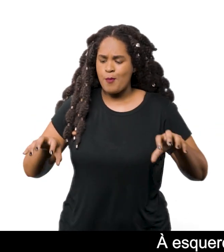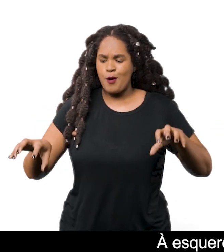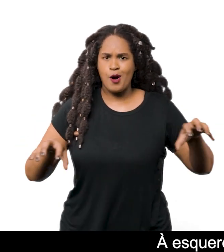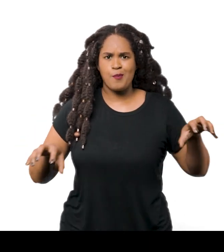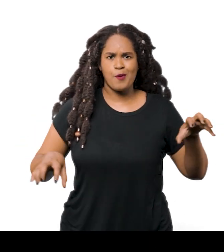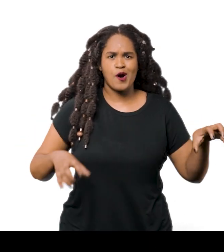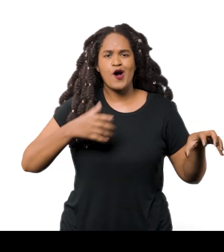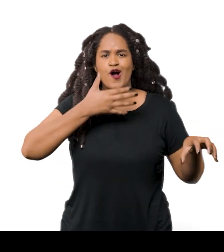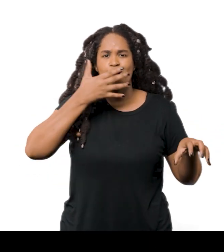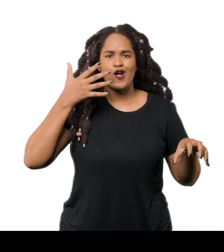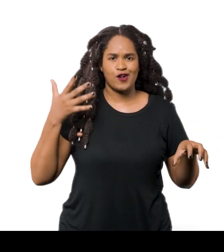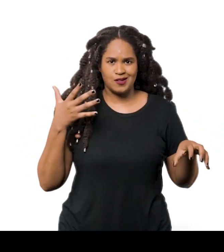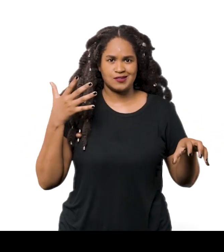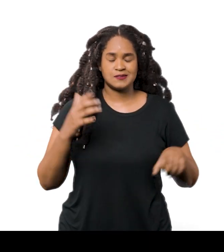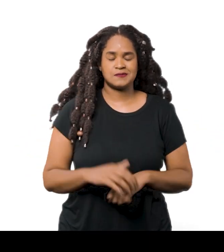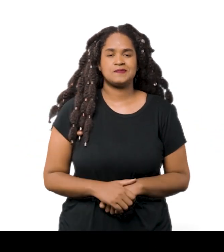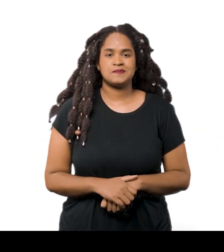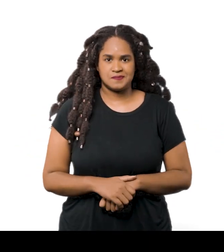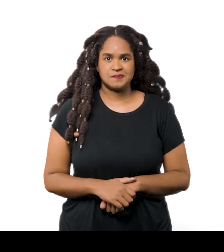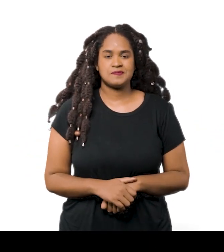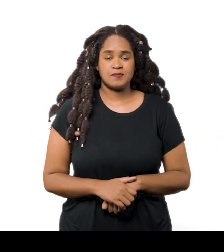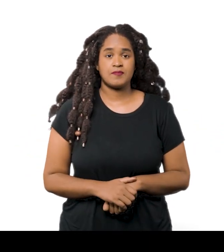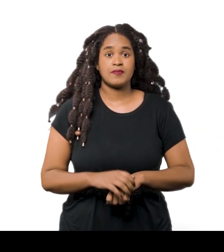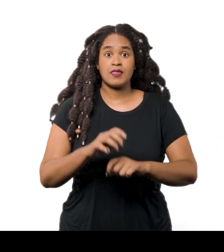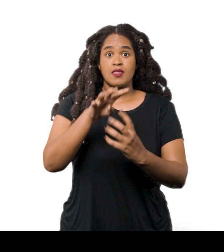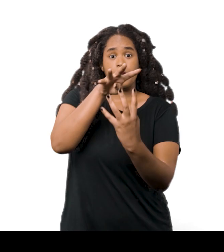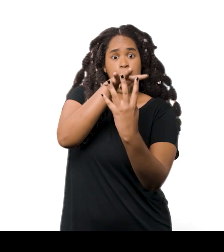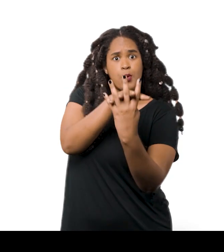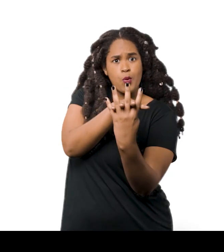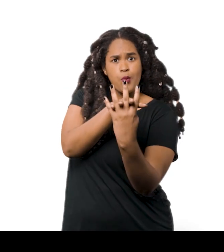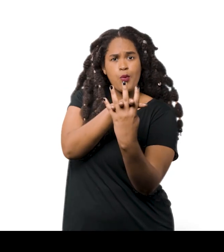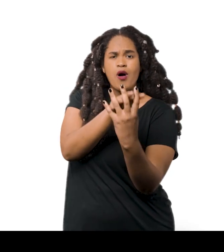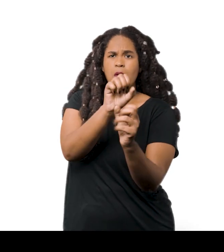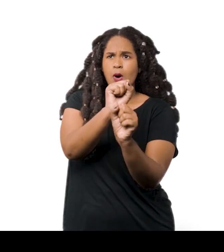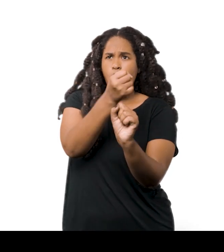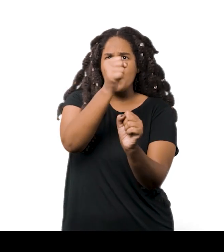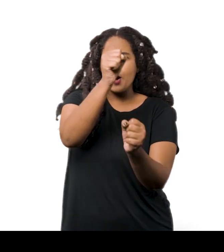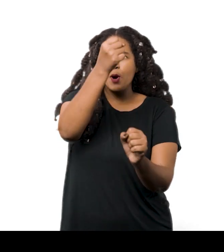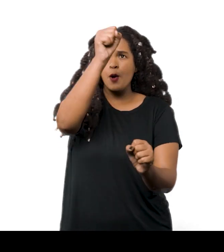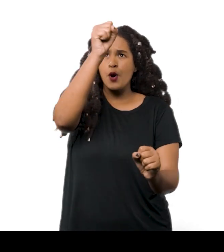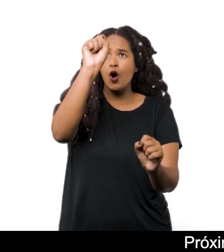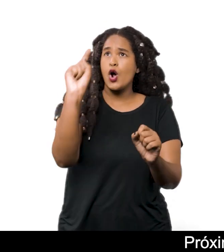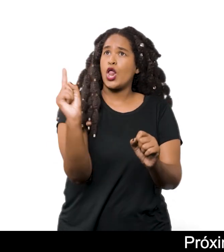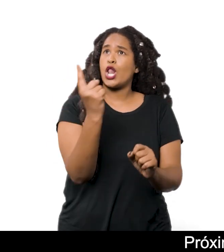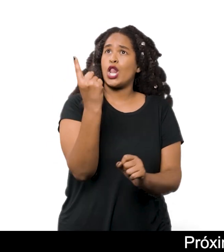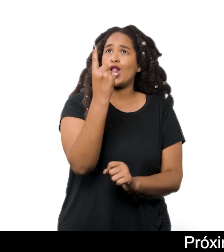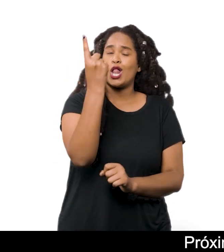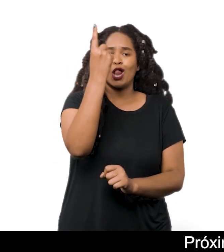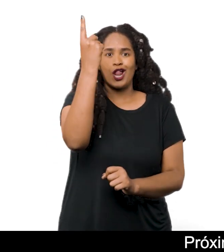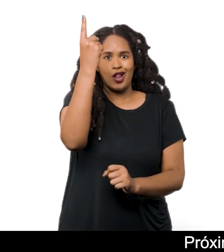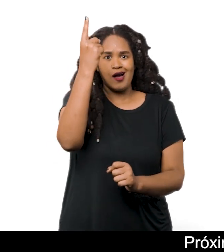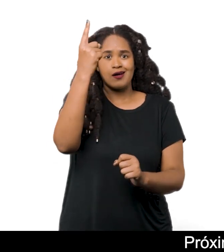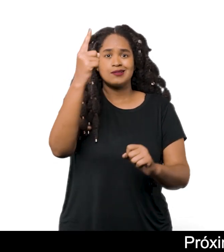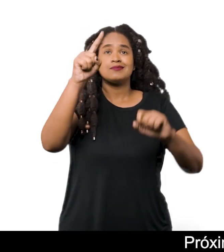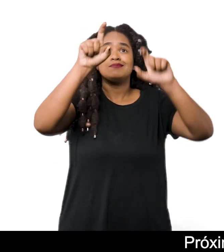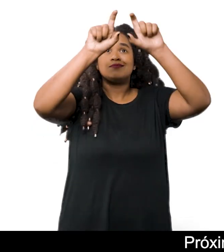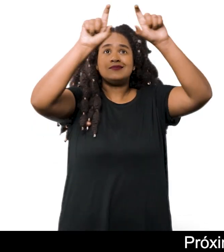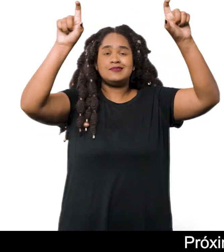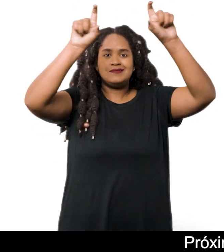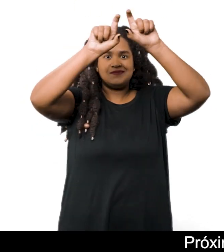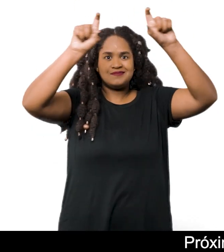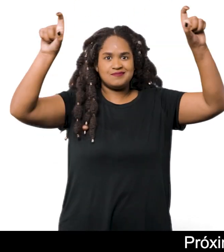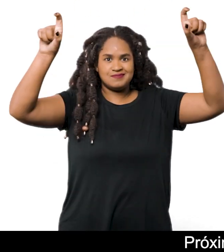coloridas O tear é uma estrutura grande e alta Próximo ao teto está uma